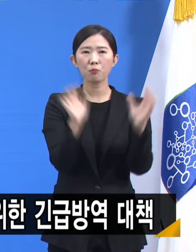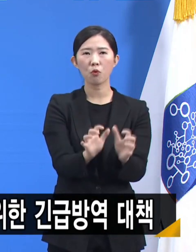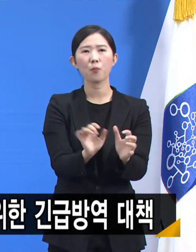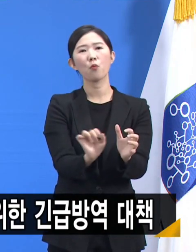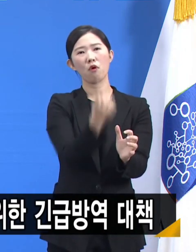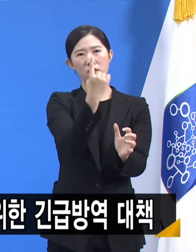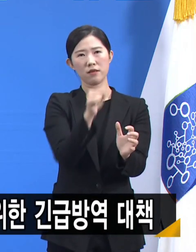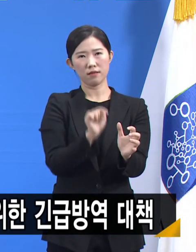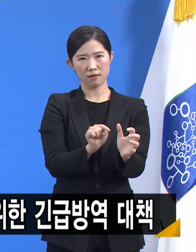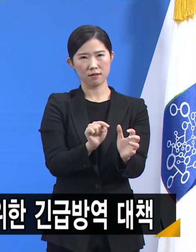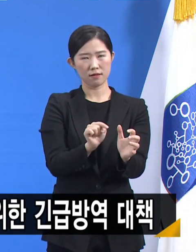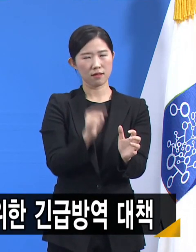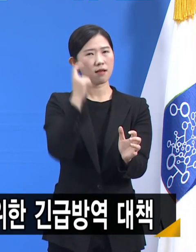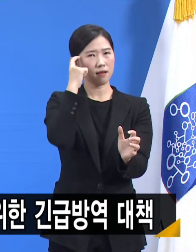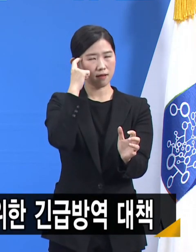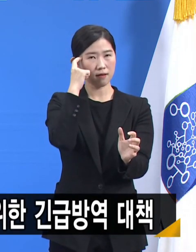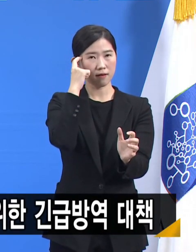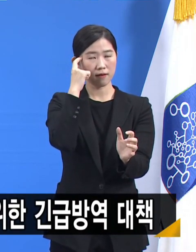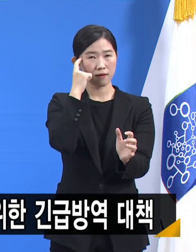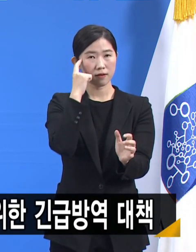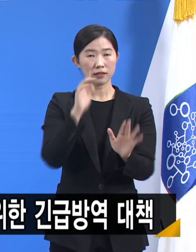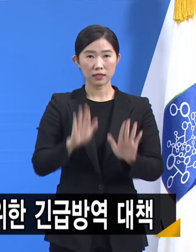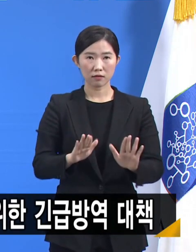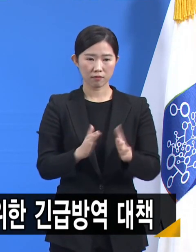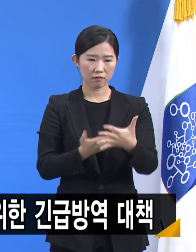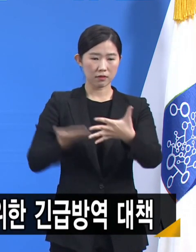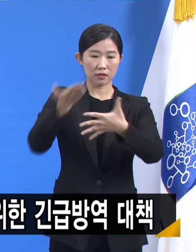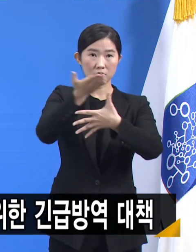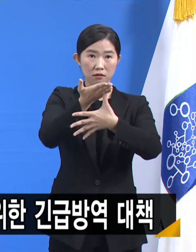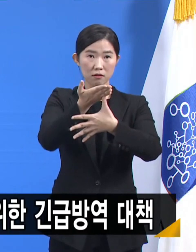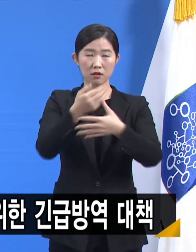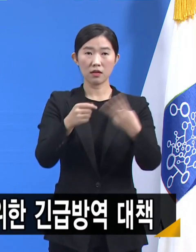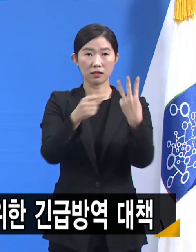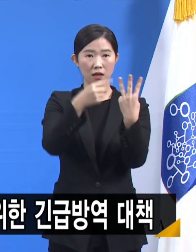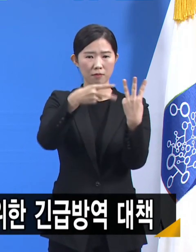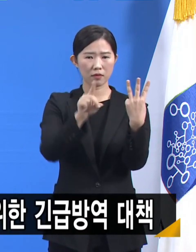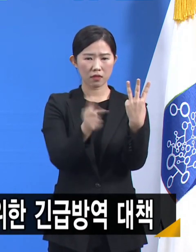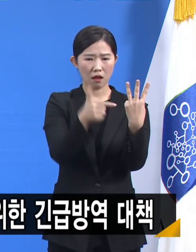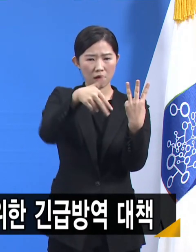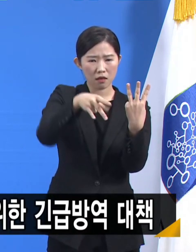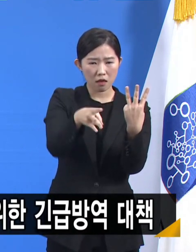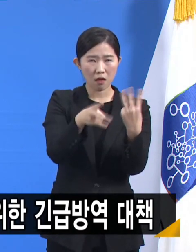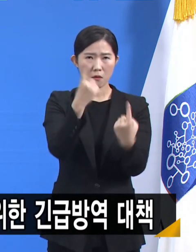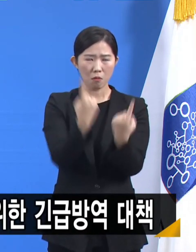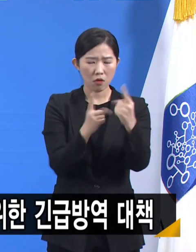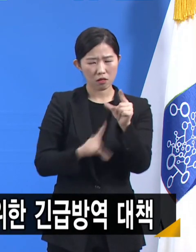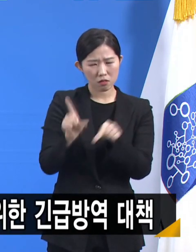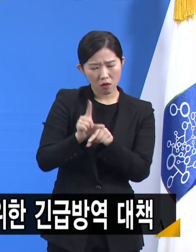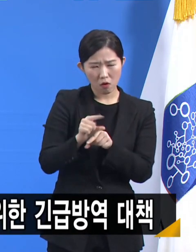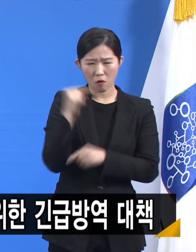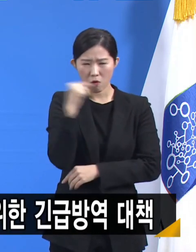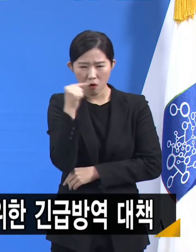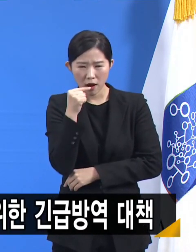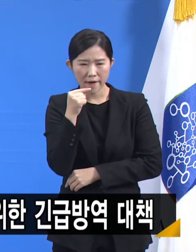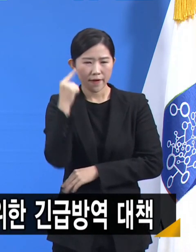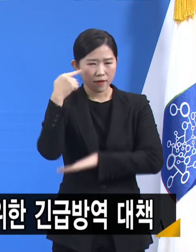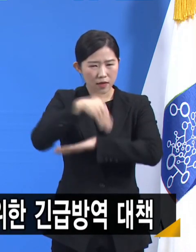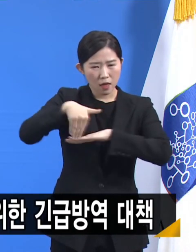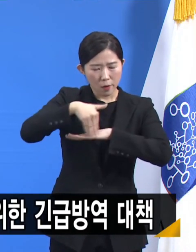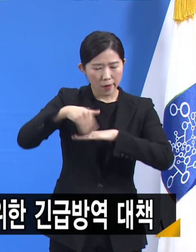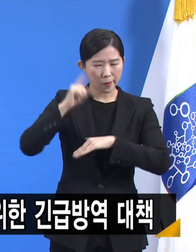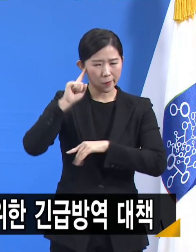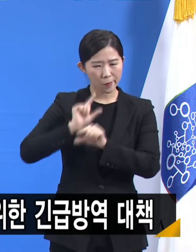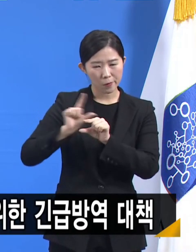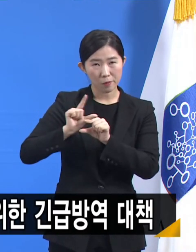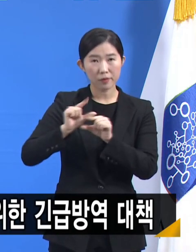3단계 거리 두기보다 더 강화된 대책을 강구해 왔습니다. 하지만 수도권이 단일